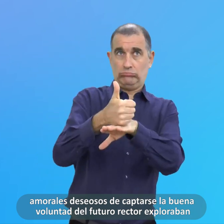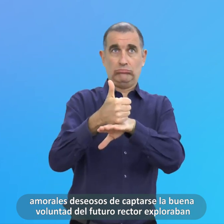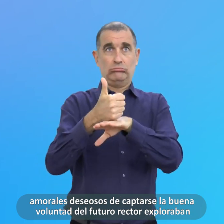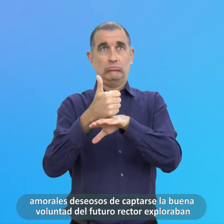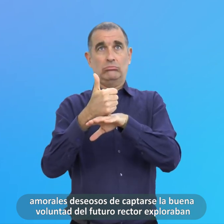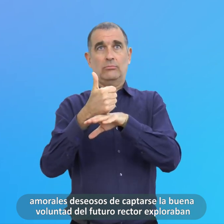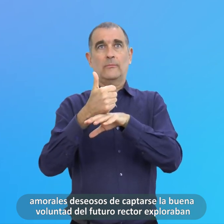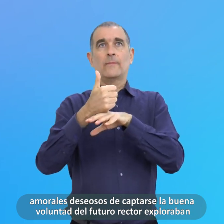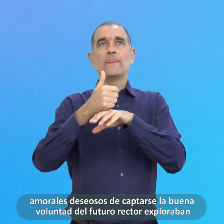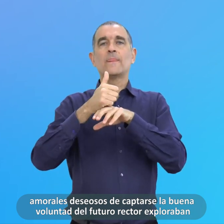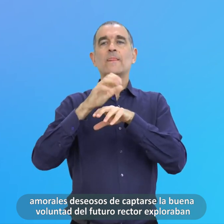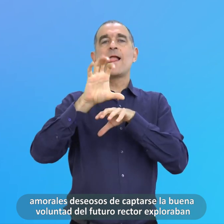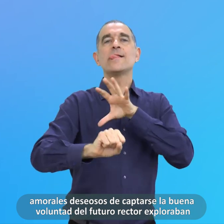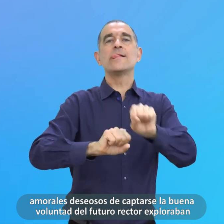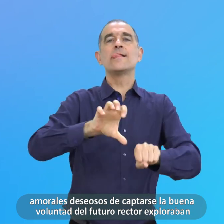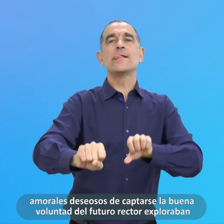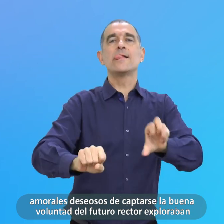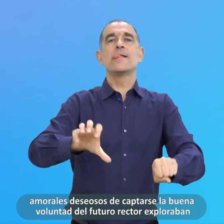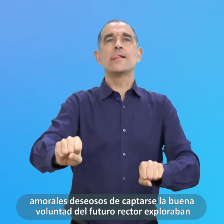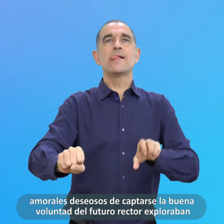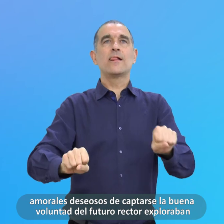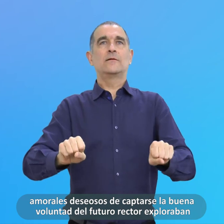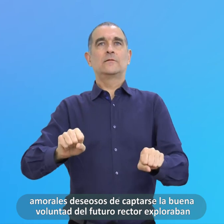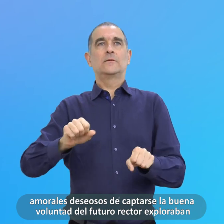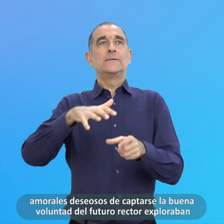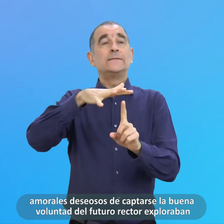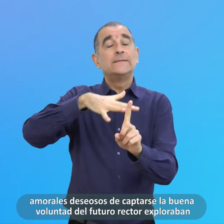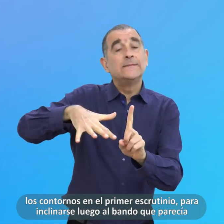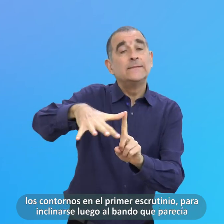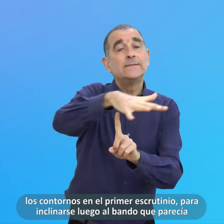Contornos En El Primer Escrutinio